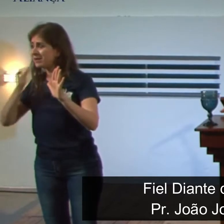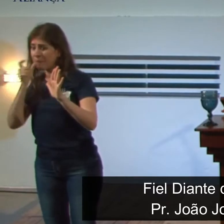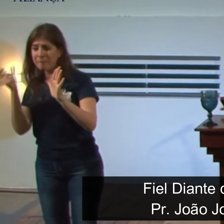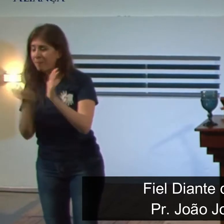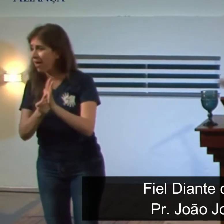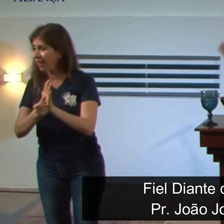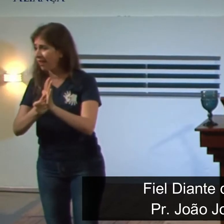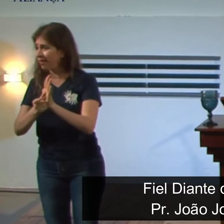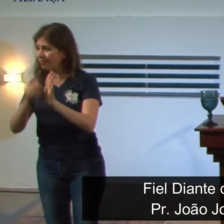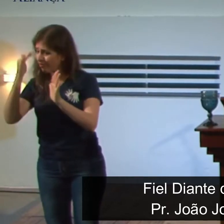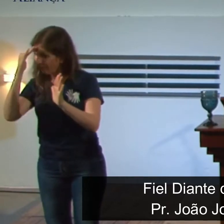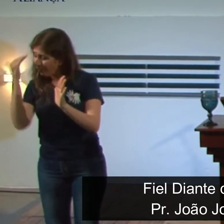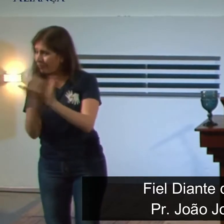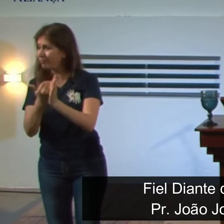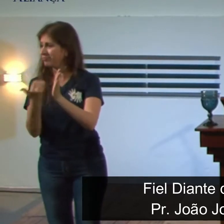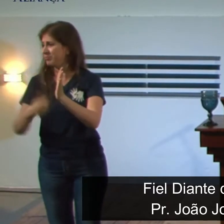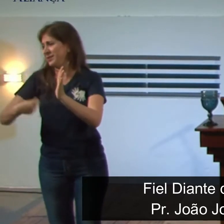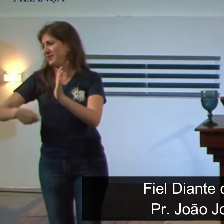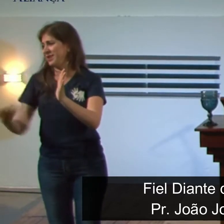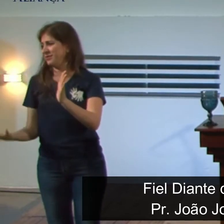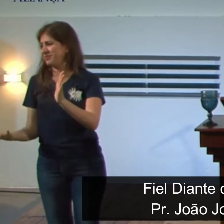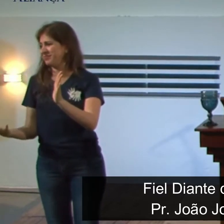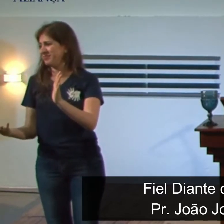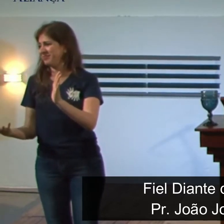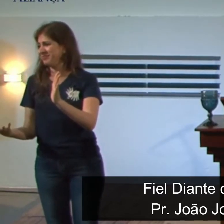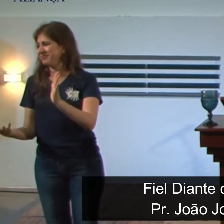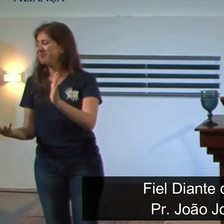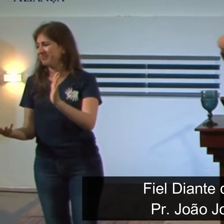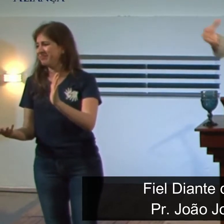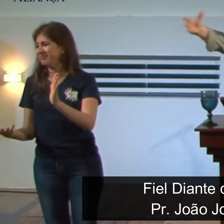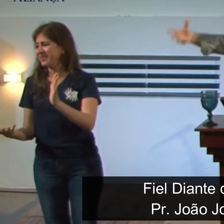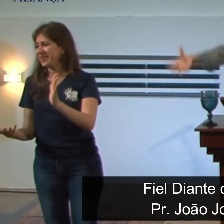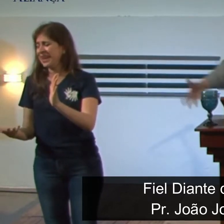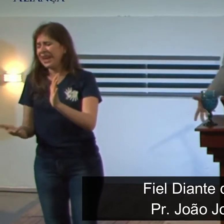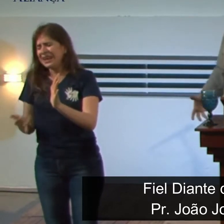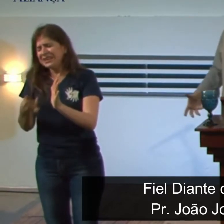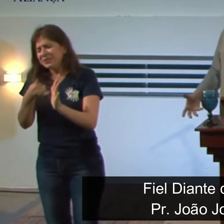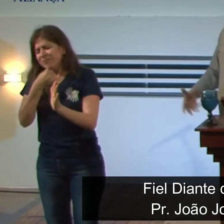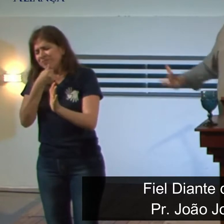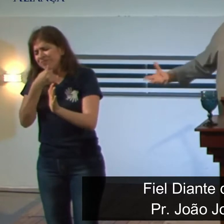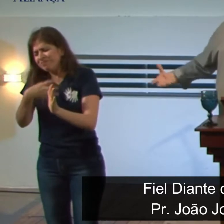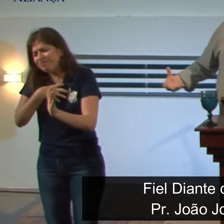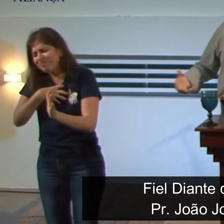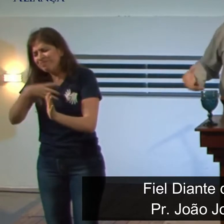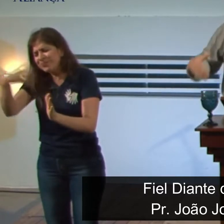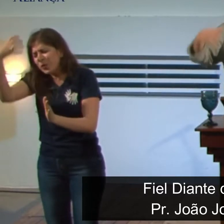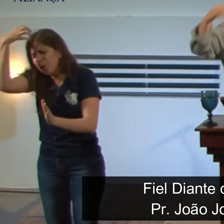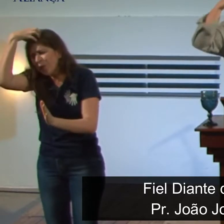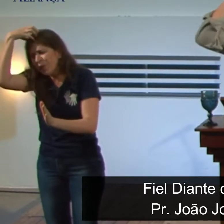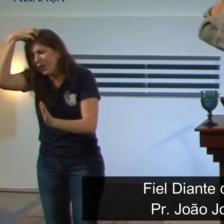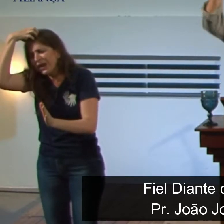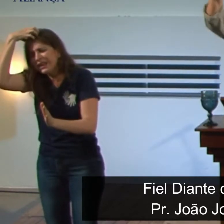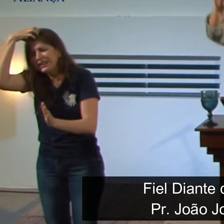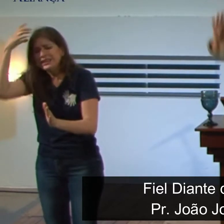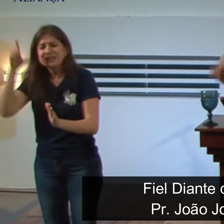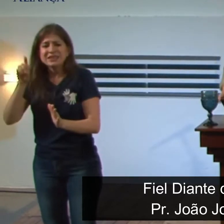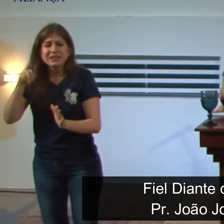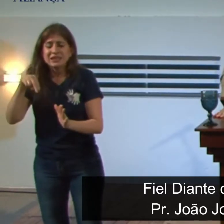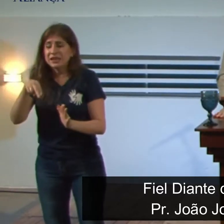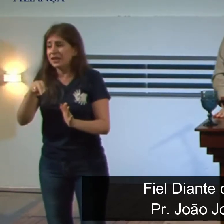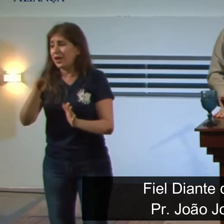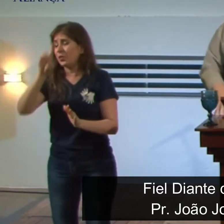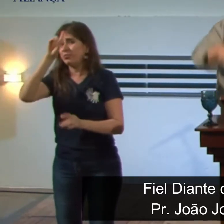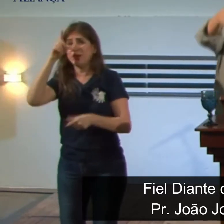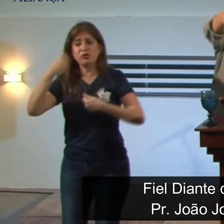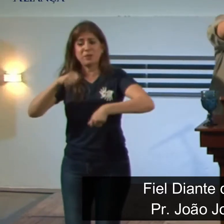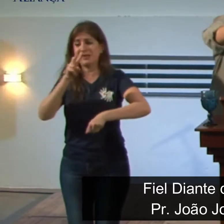rei, e a palavra de rei, ele não tinha como voltar atrás também, e ele até ficou muito triste por aquela situação, mas ele disse, Daniel, o teu Deus te